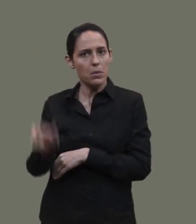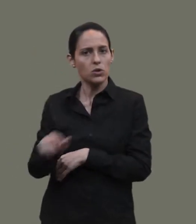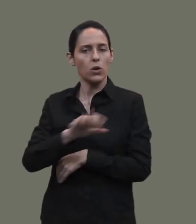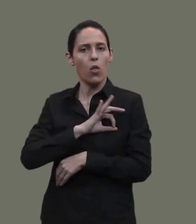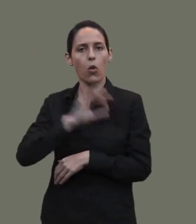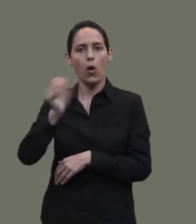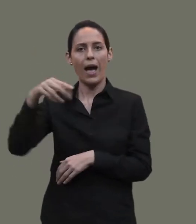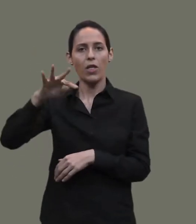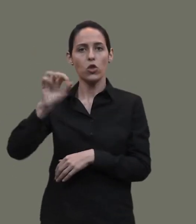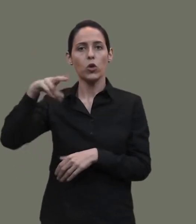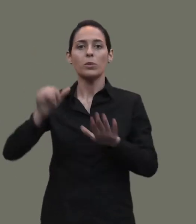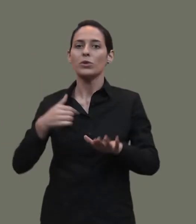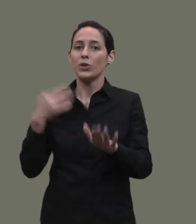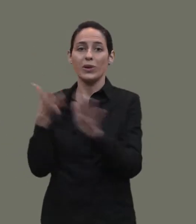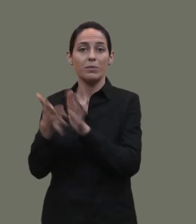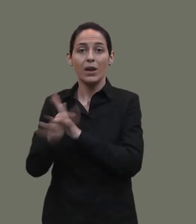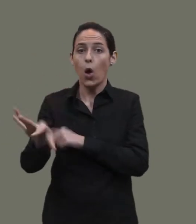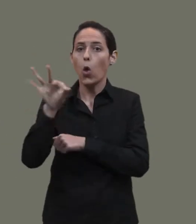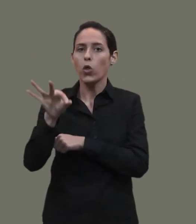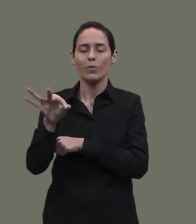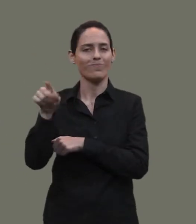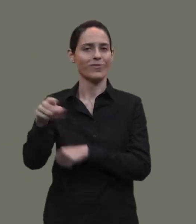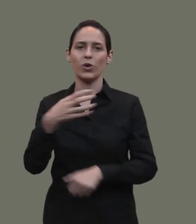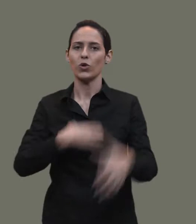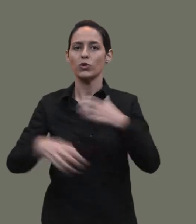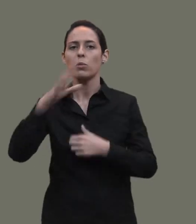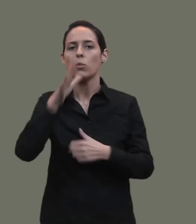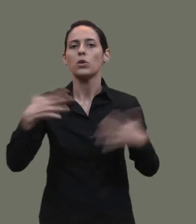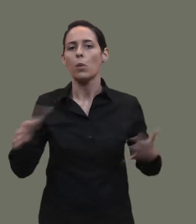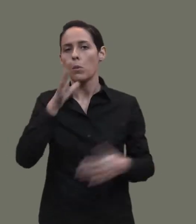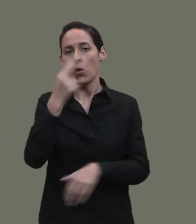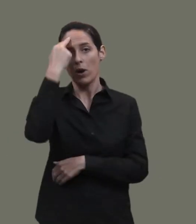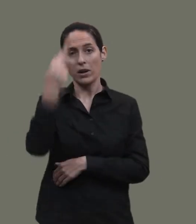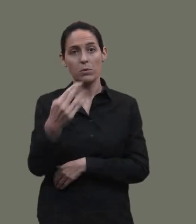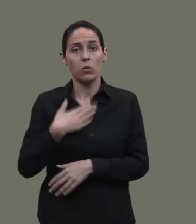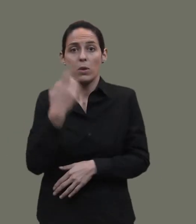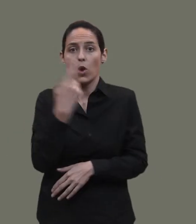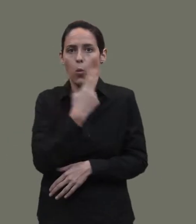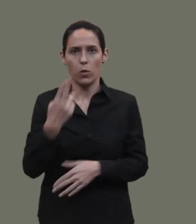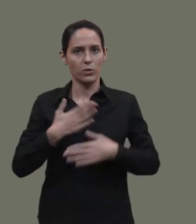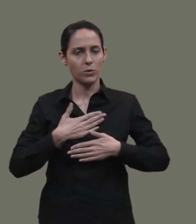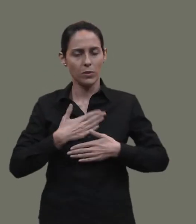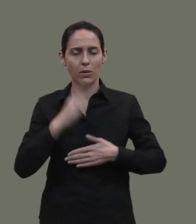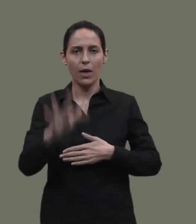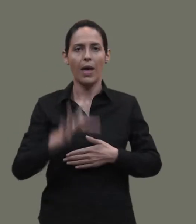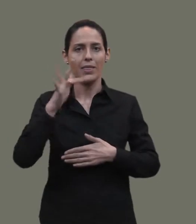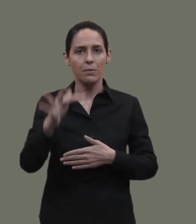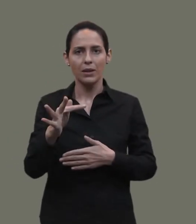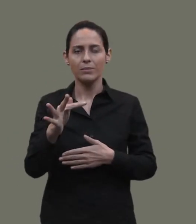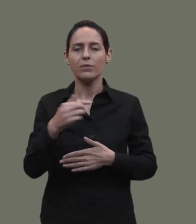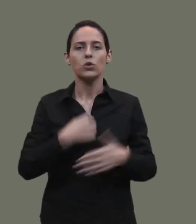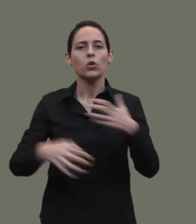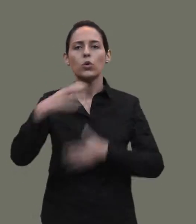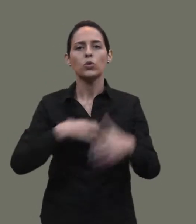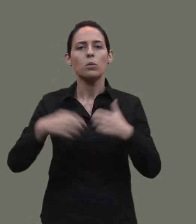Antonio les explicamos que esa opción no era posible en primer lugar por respeto a nuestro propio compromiso y en segundo lugar, pero no menos